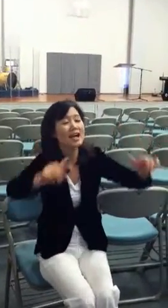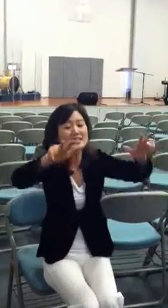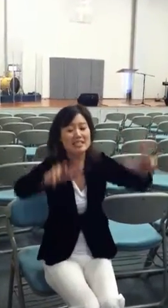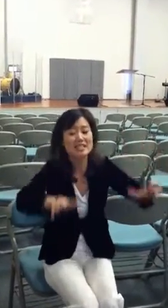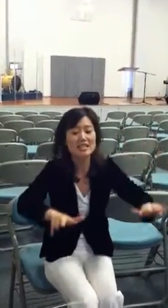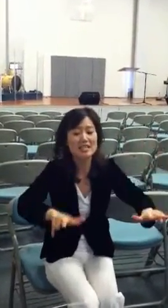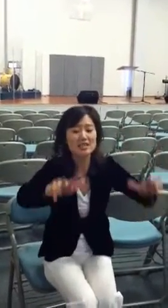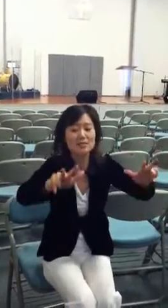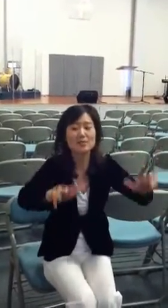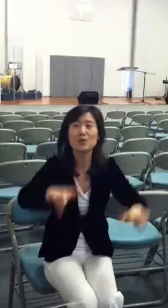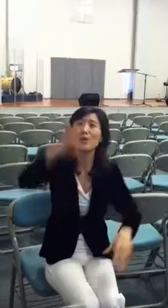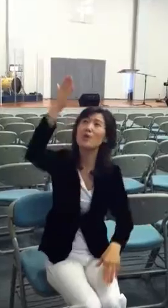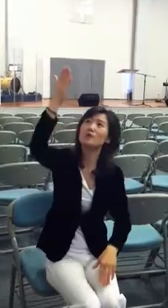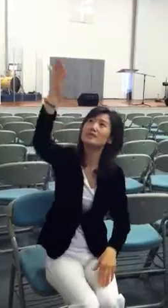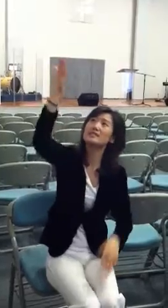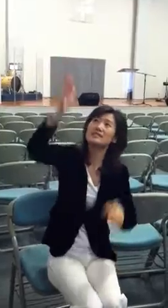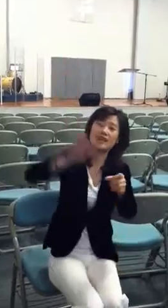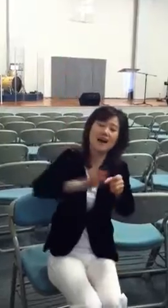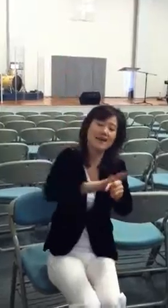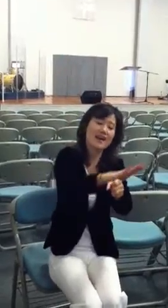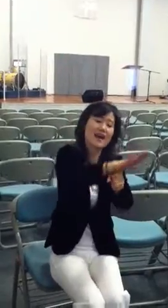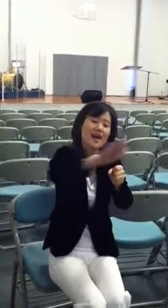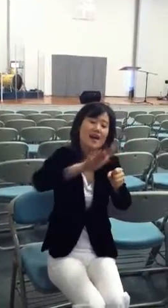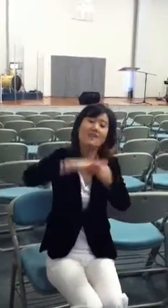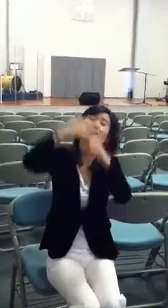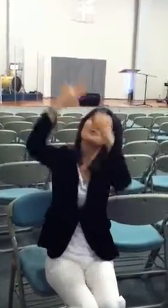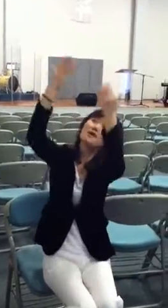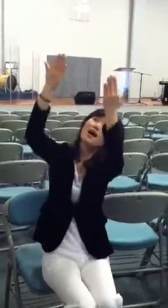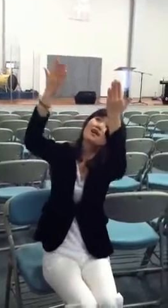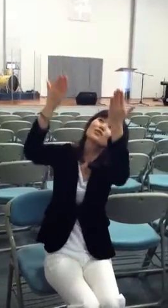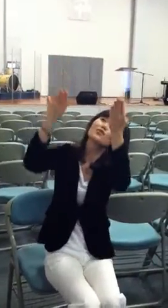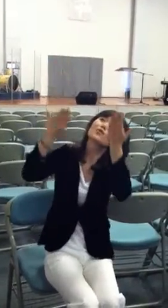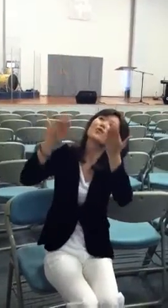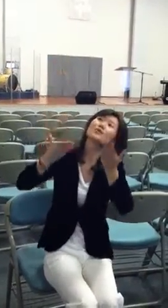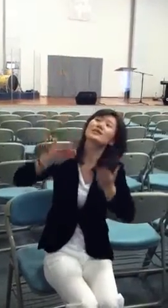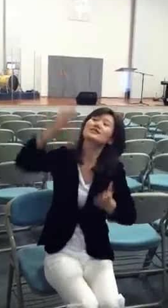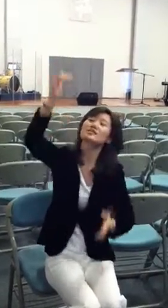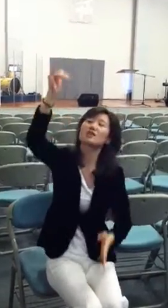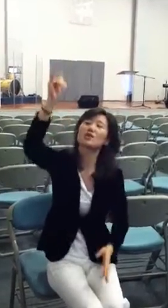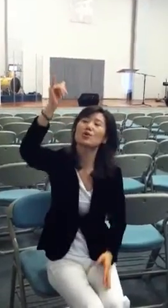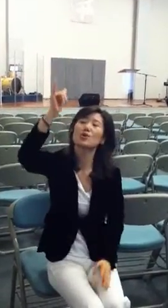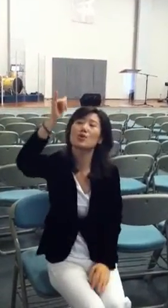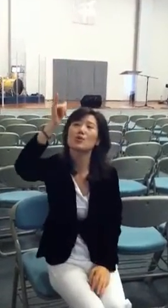지금도 그 사랑받고 있지요